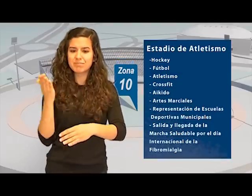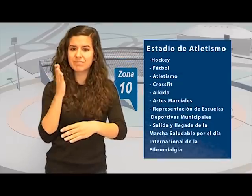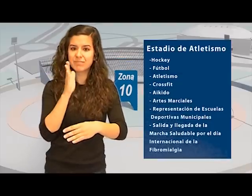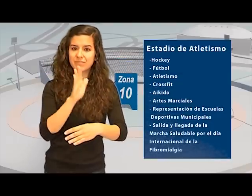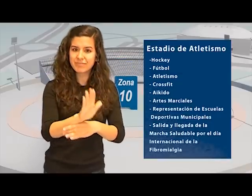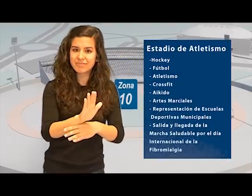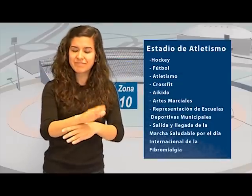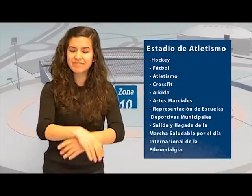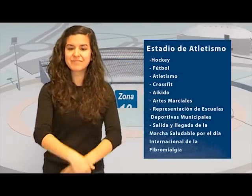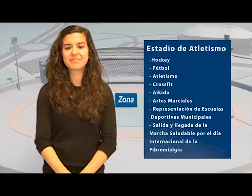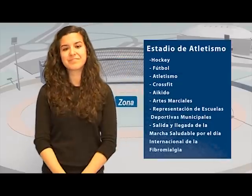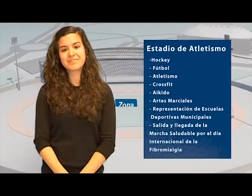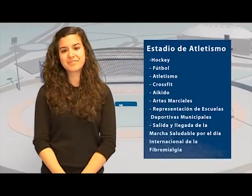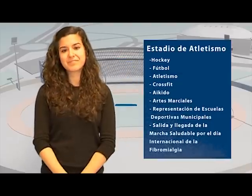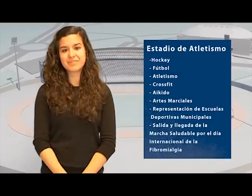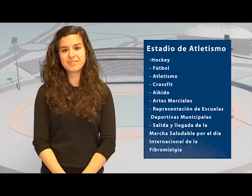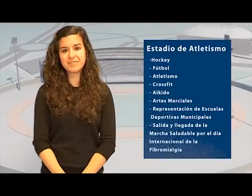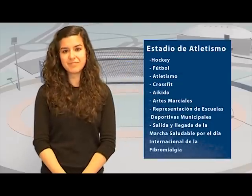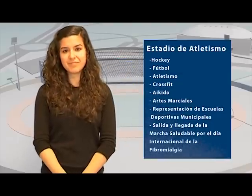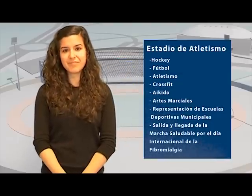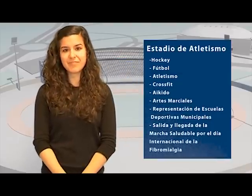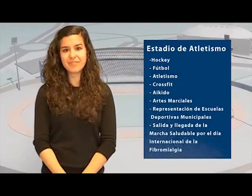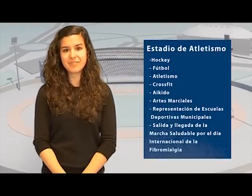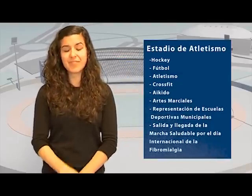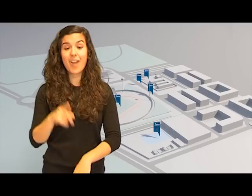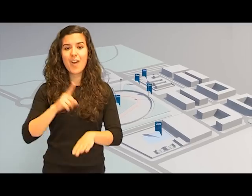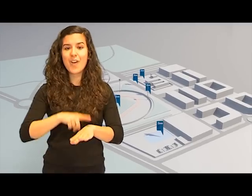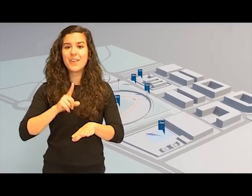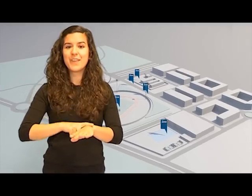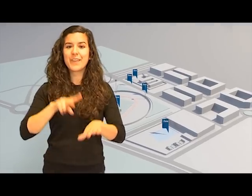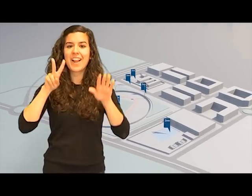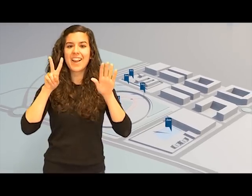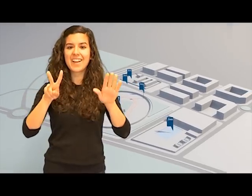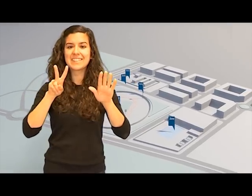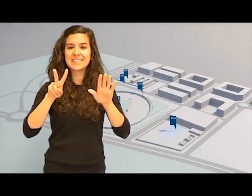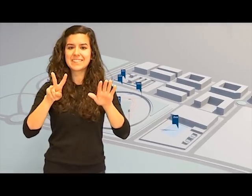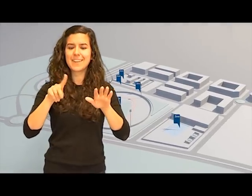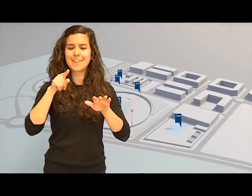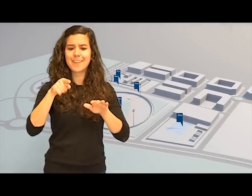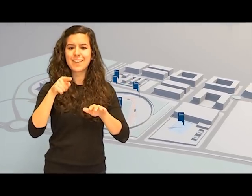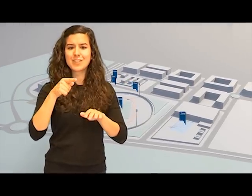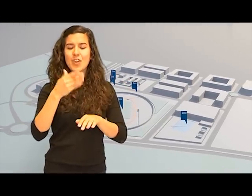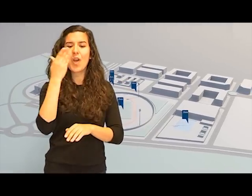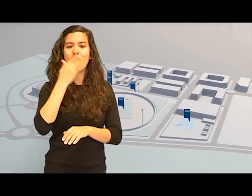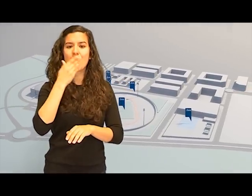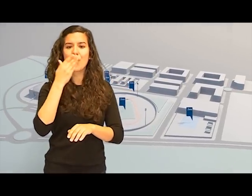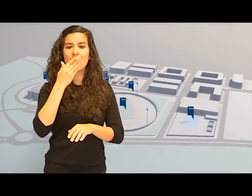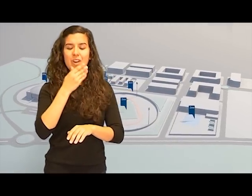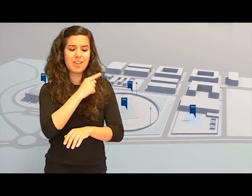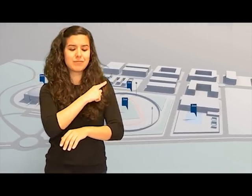Saludable por el Día Internacional de la Fibromialgia. A las 19 horas se celebrará el desfile de las distintas